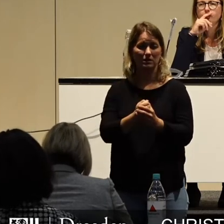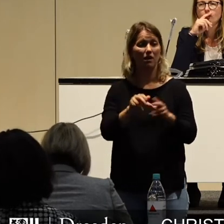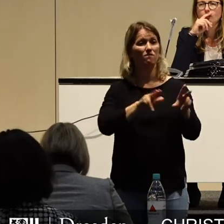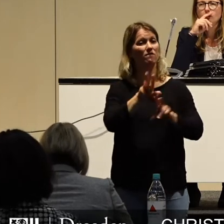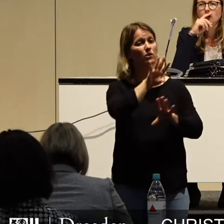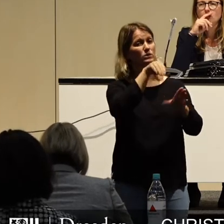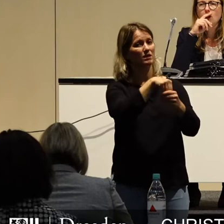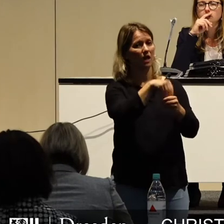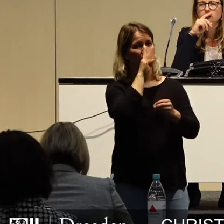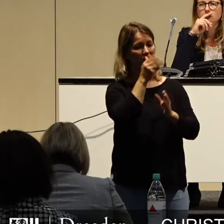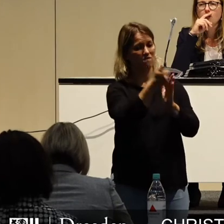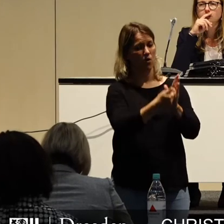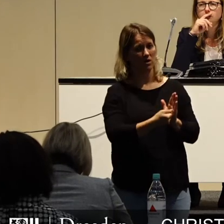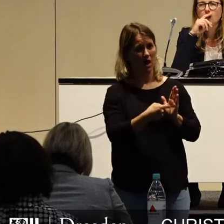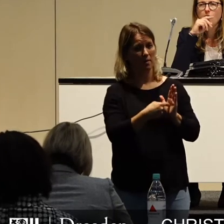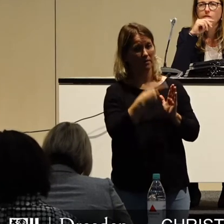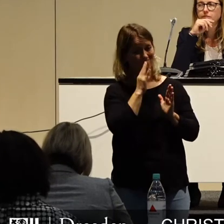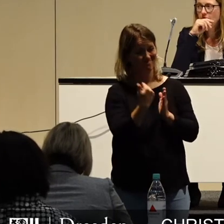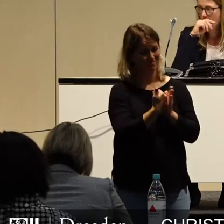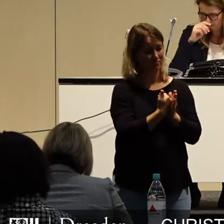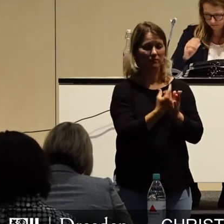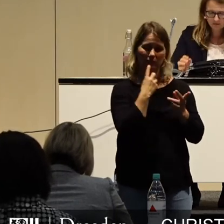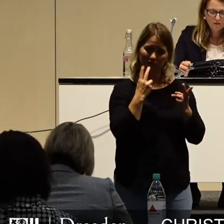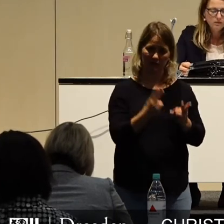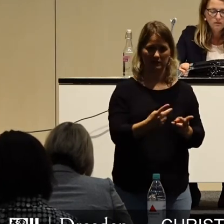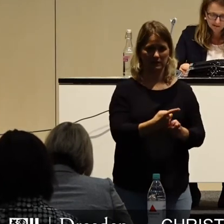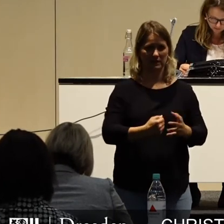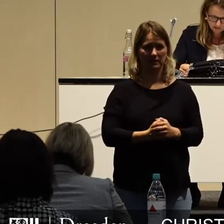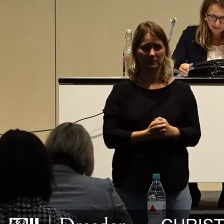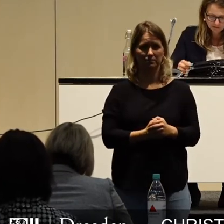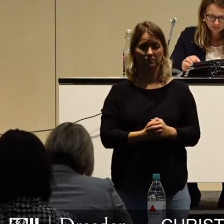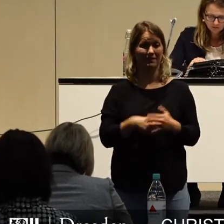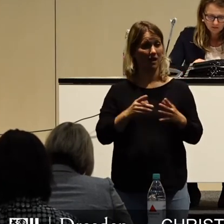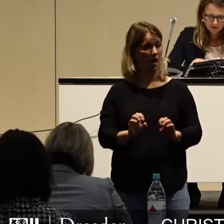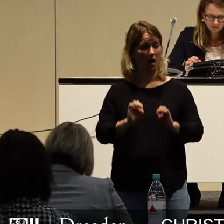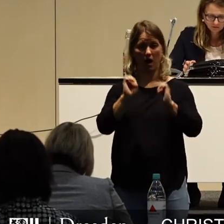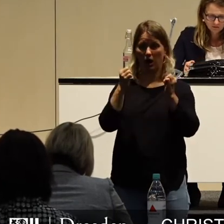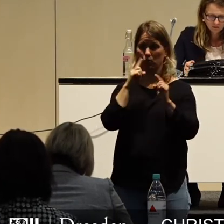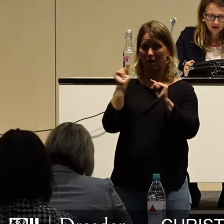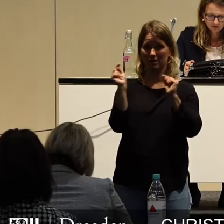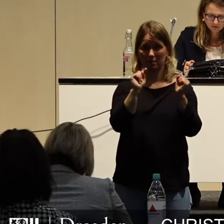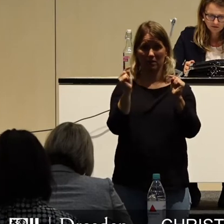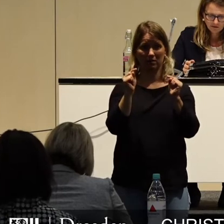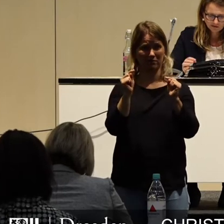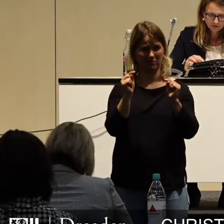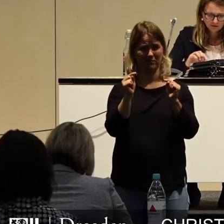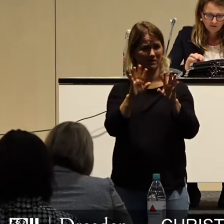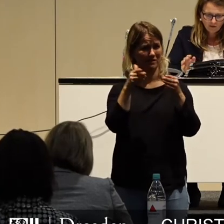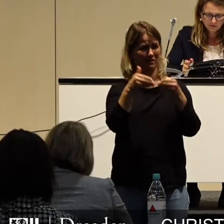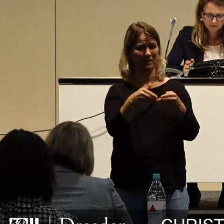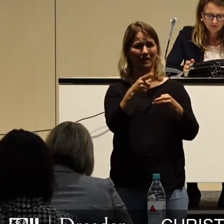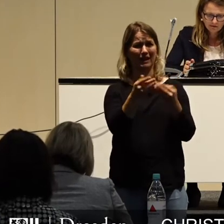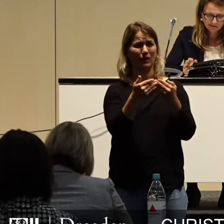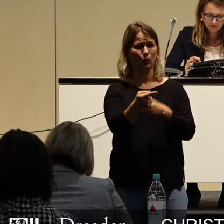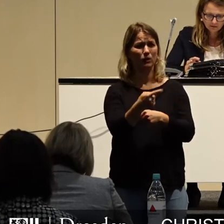Sparvorgaben wichtig und richtig. Dass dort in der aktuellen Debatte ausgerechnet die Grünen als angebliche Partei für